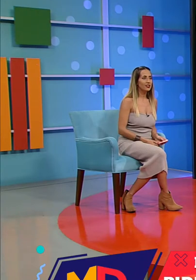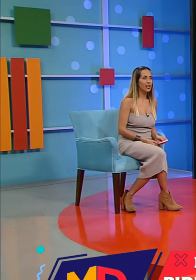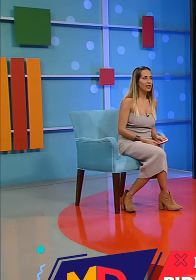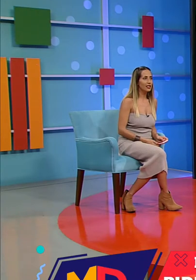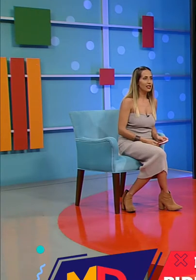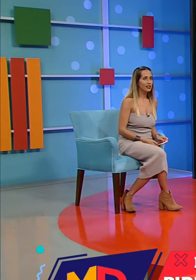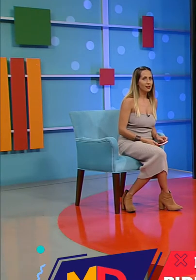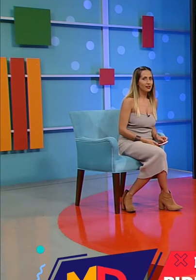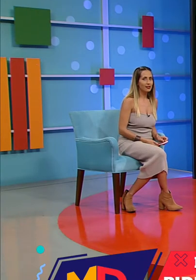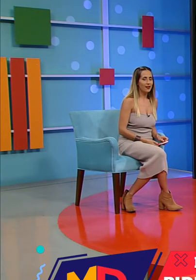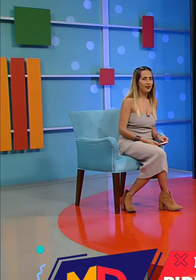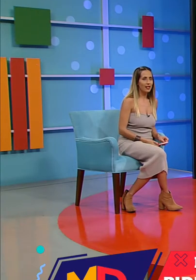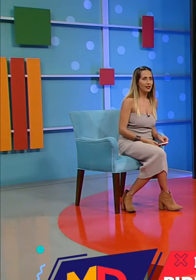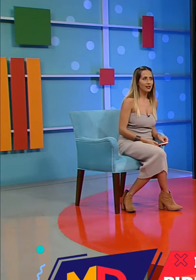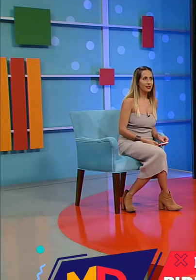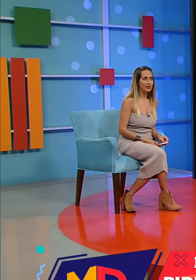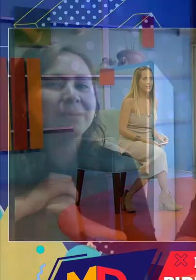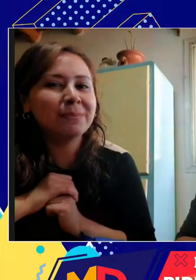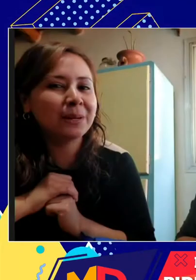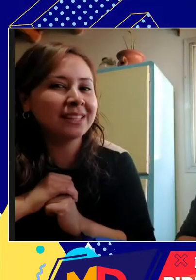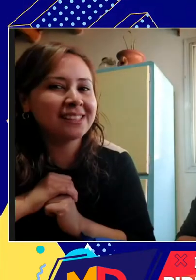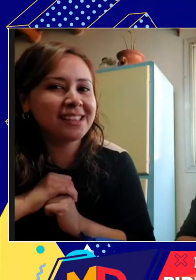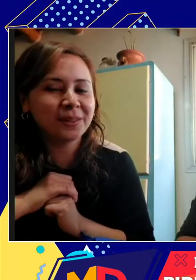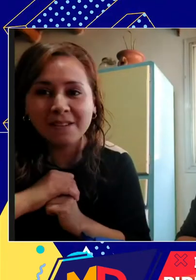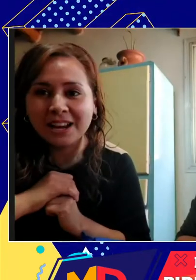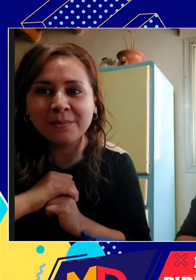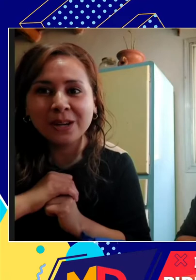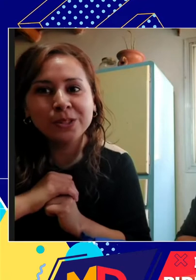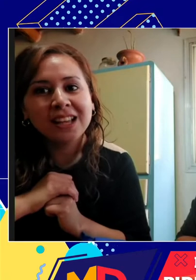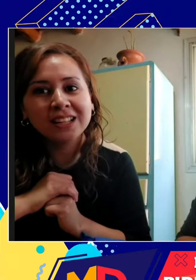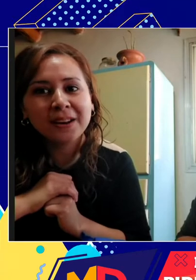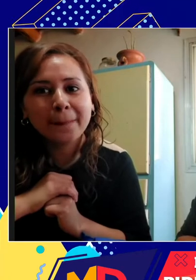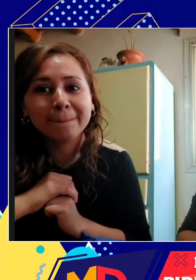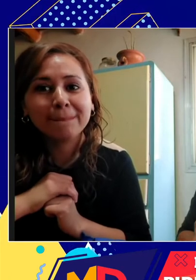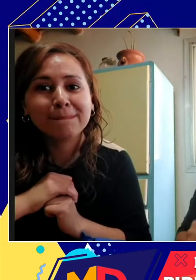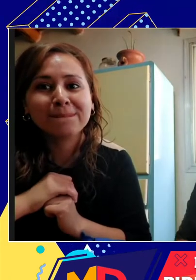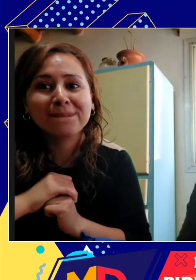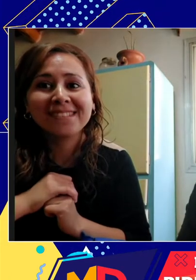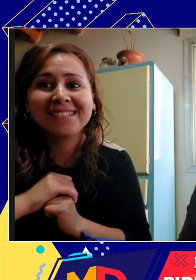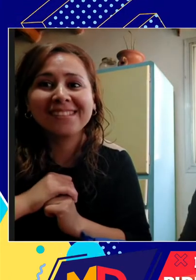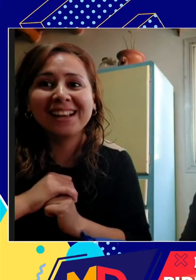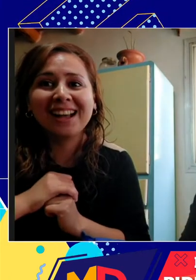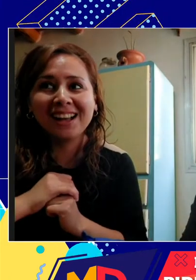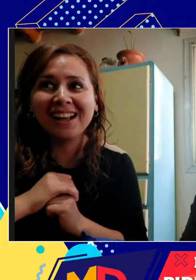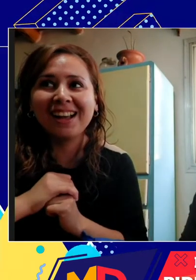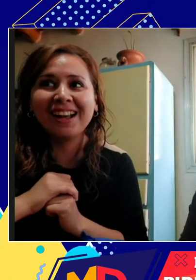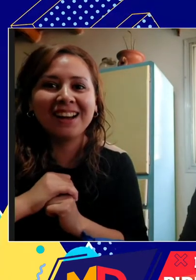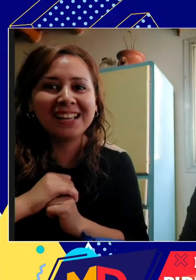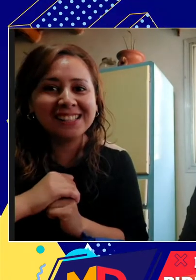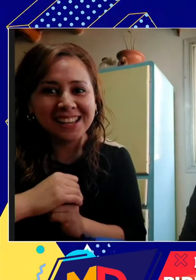señal. A ver. A ver. Fátima. Sí, ahora sí. Se escucha, se escucha. Hola, chicas. Bienvenidas a Mejor de Mañana.